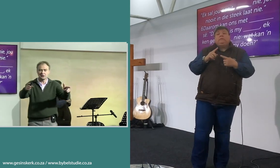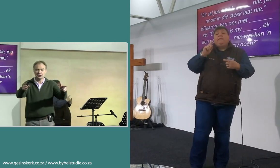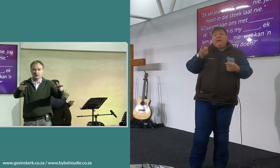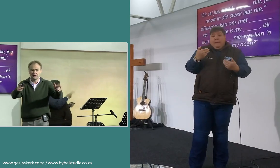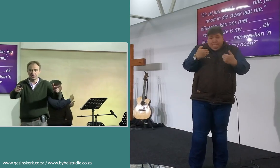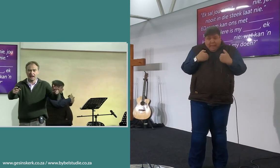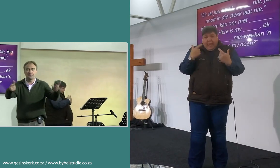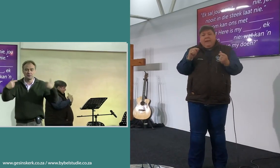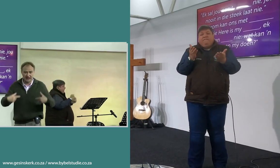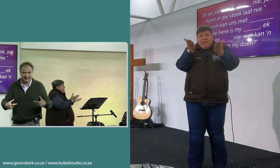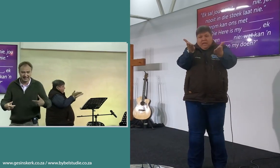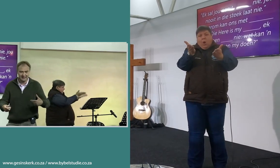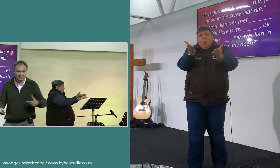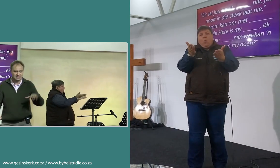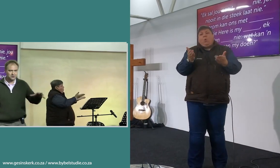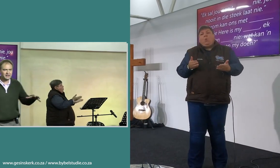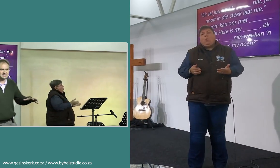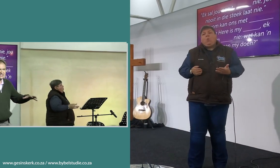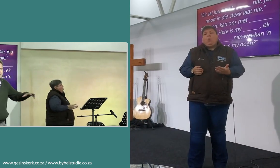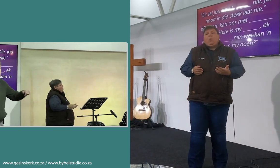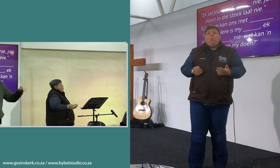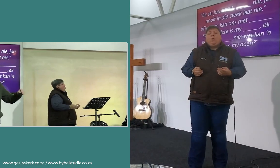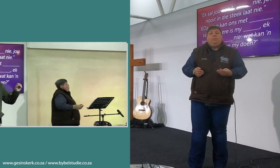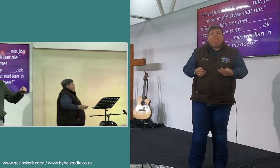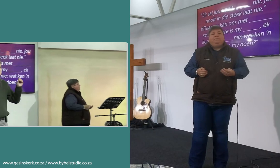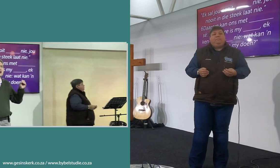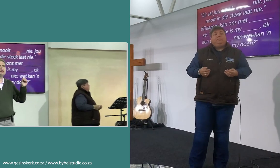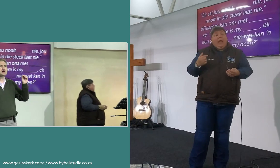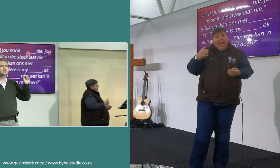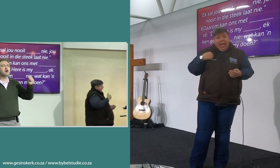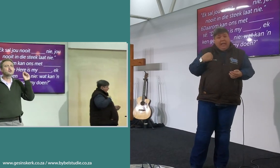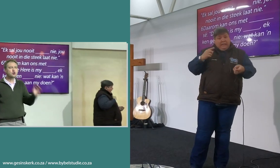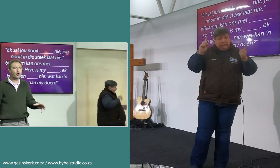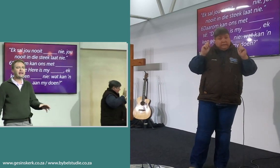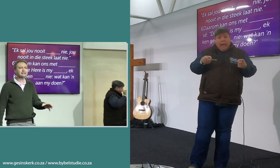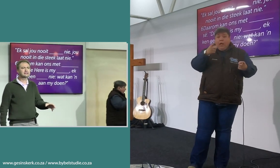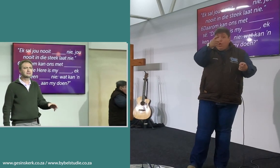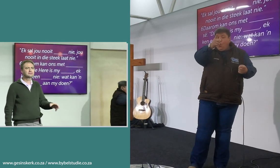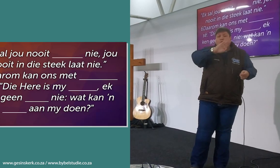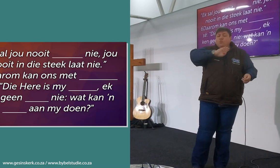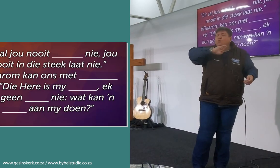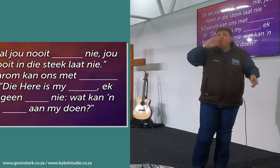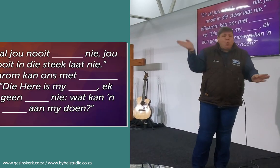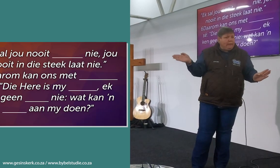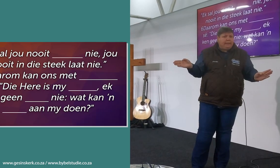jou en vir my dis vir wie het geskryf so hy sê ek sal jou nooit